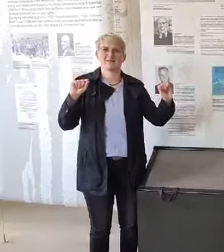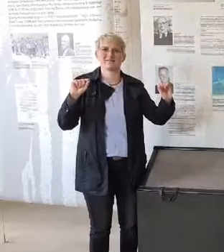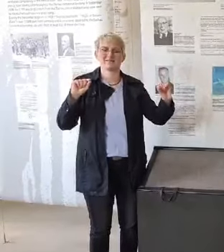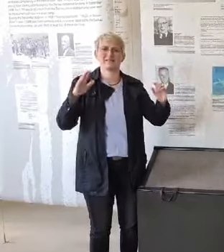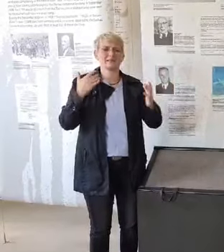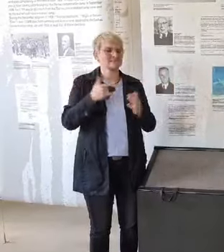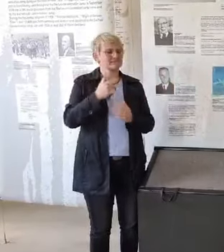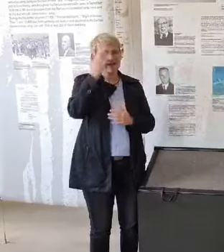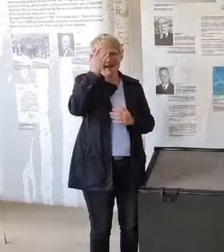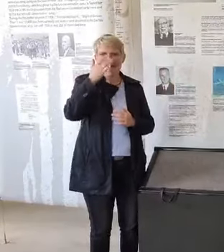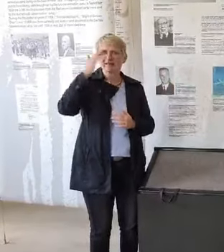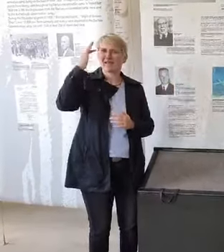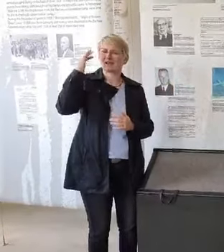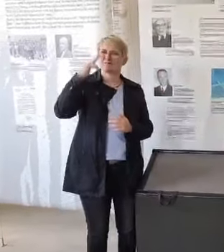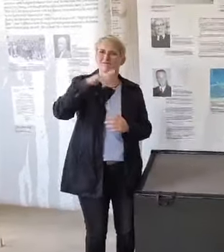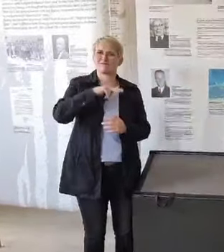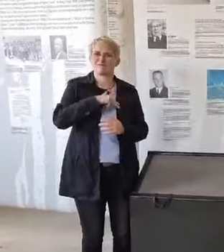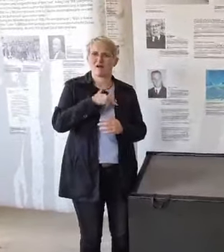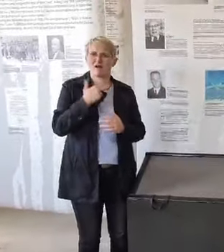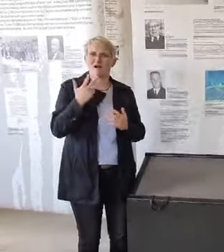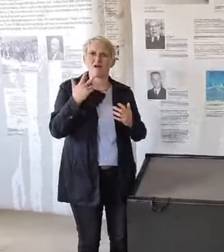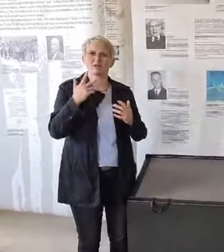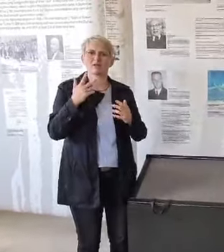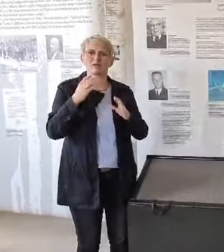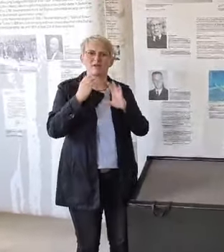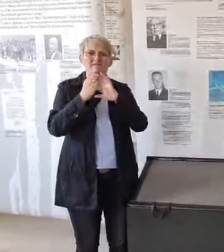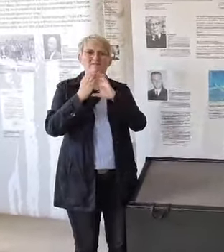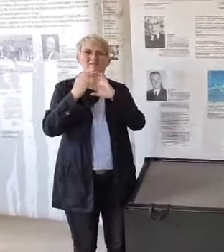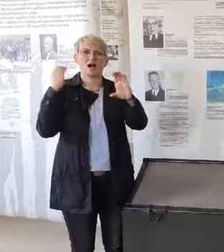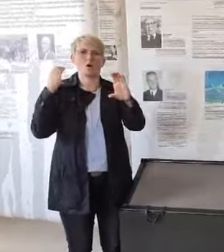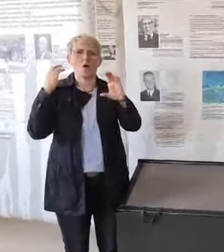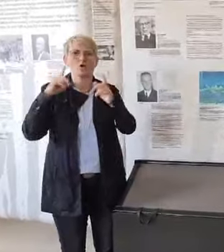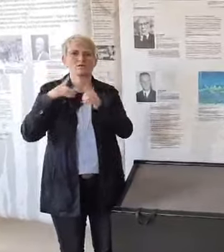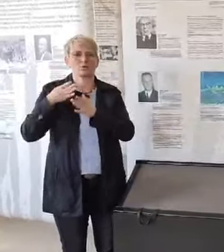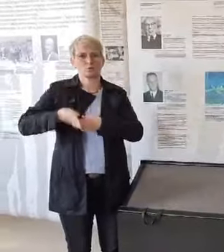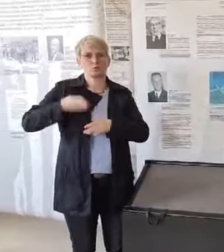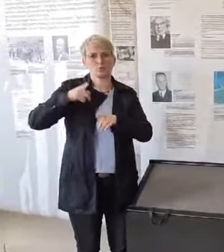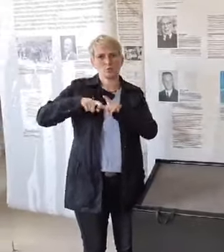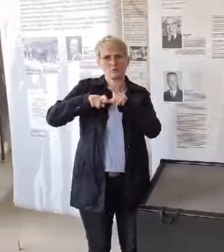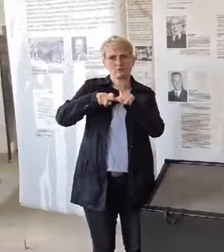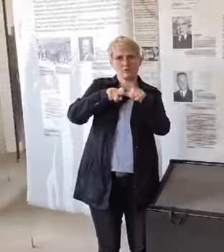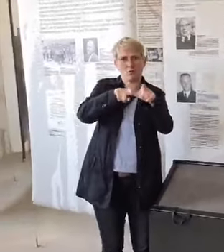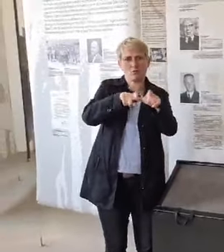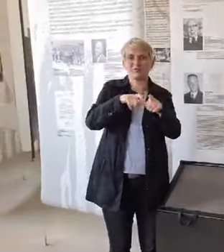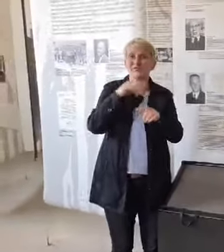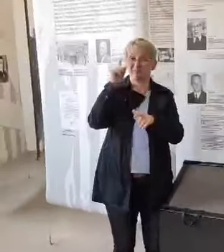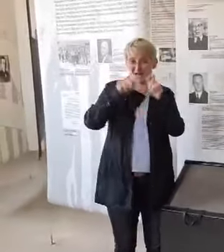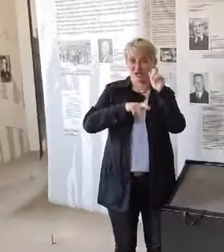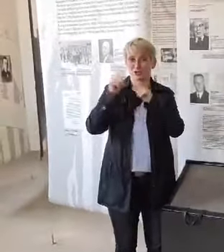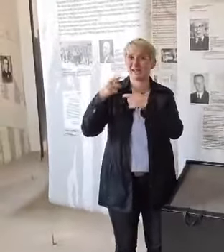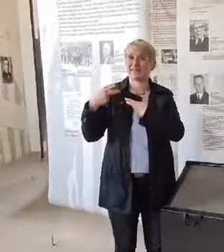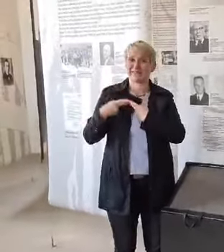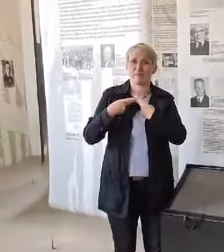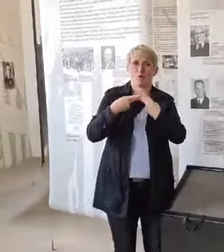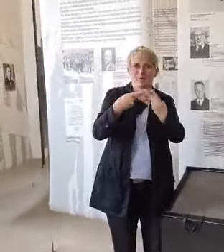das Format von Waggons, von Zügen, in denen natürlich die Menschen deportiert wurden. Und